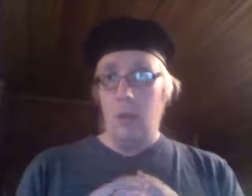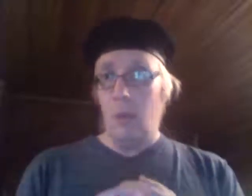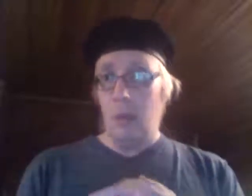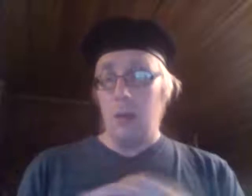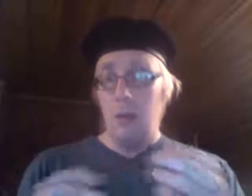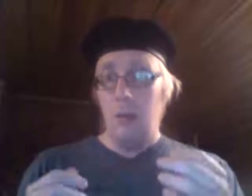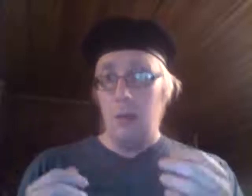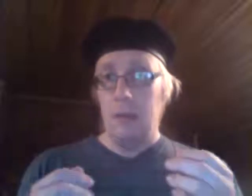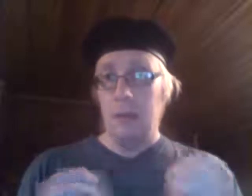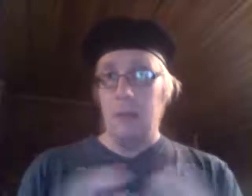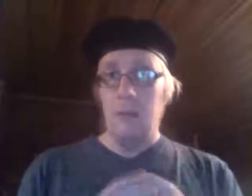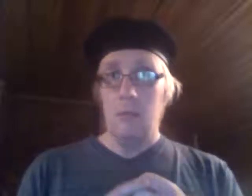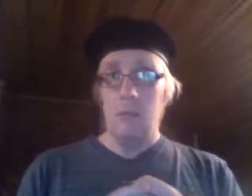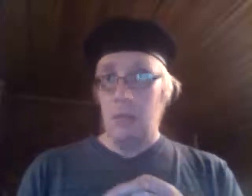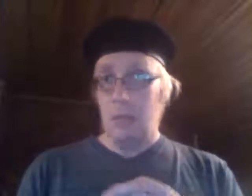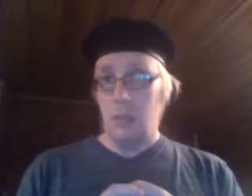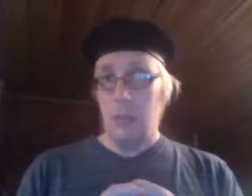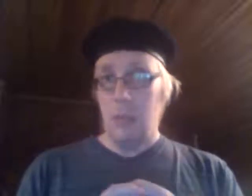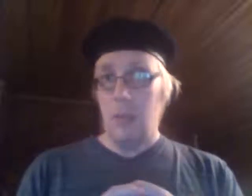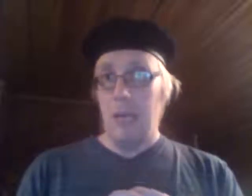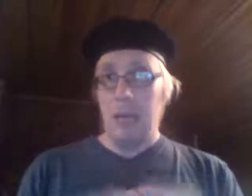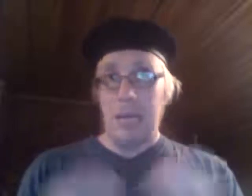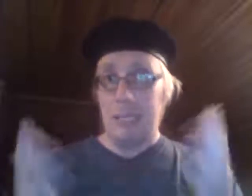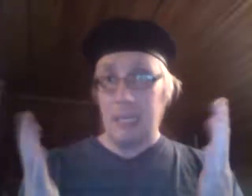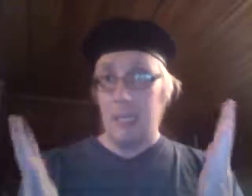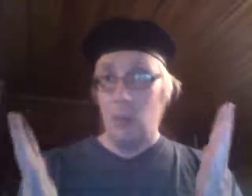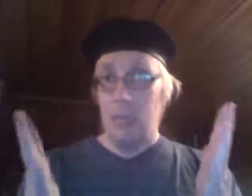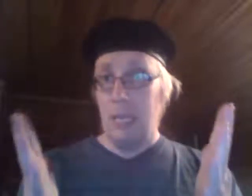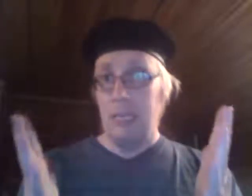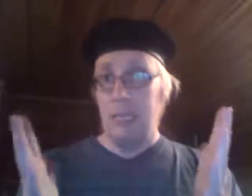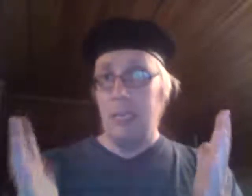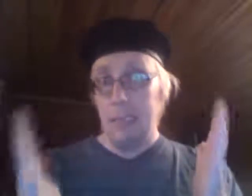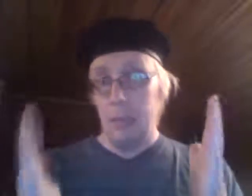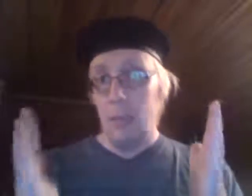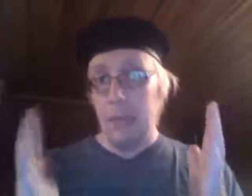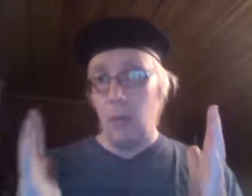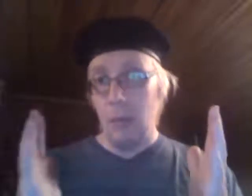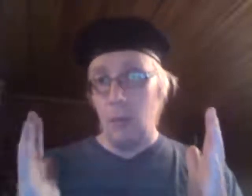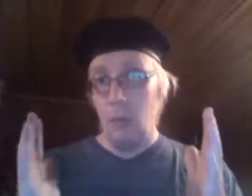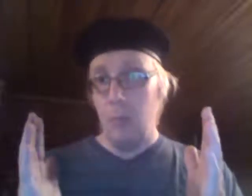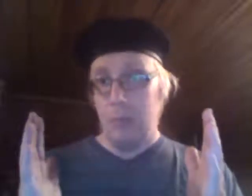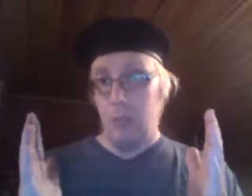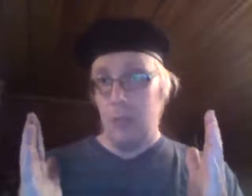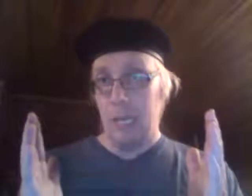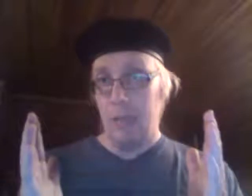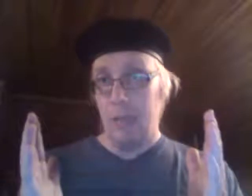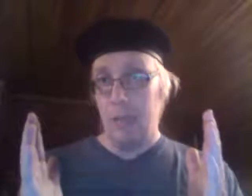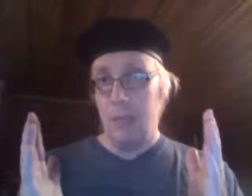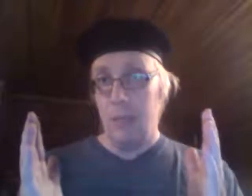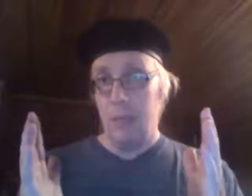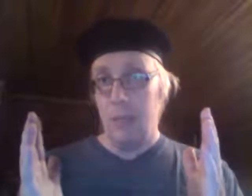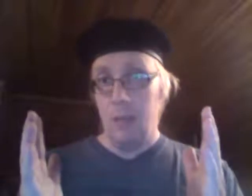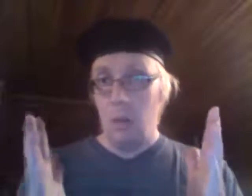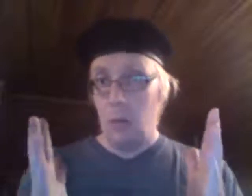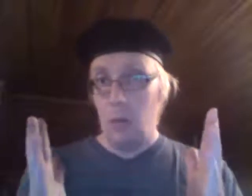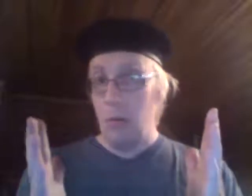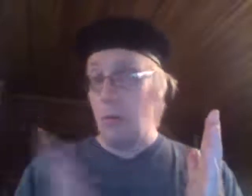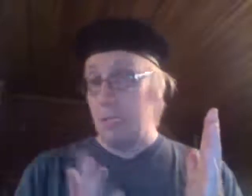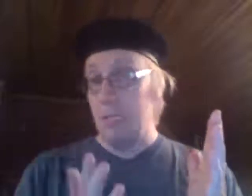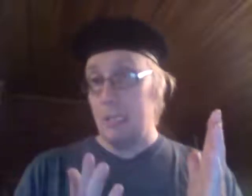ruoka, vaatteet, katto pään päällä, lääkkeet, kaikki muut tällaiset. Sitten ruvetaan huolestua ympäristöstä enemmän. Onko Brasiliassa